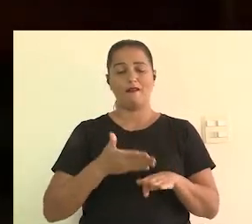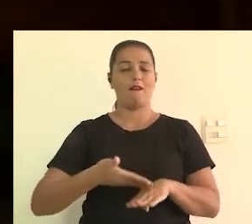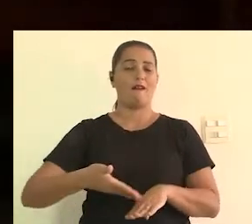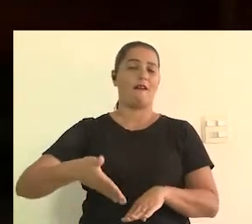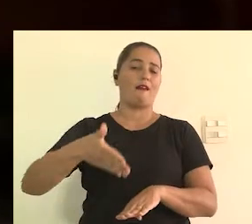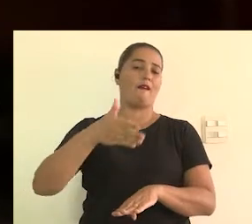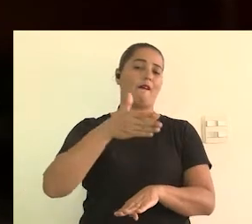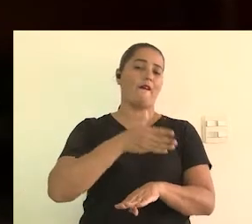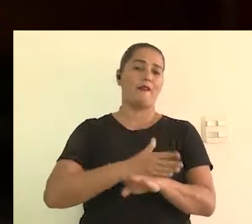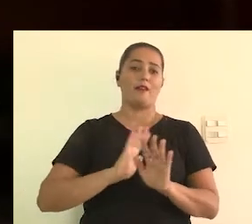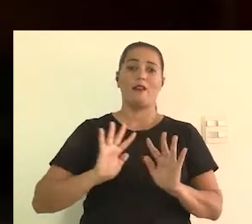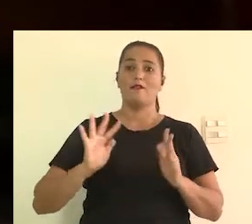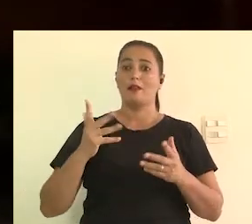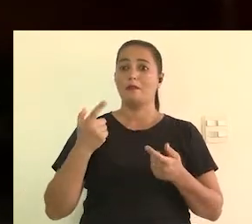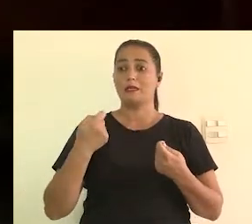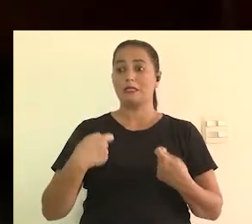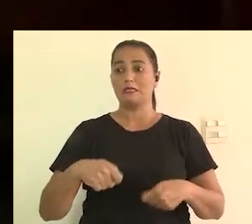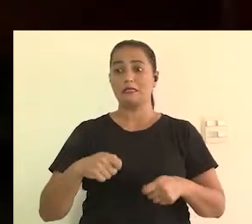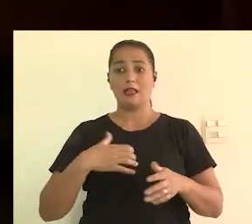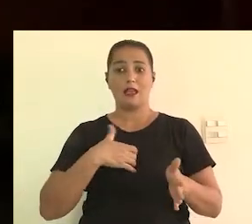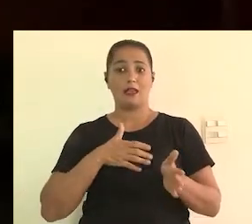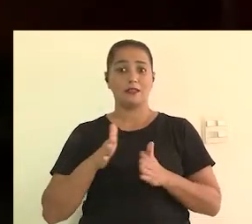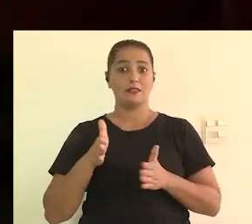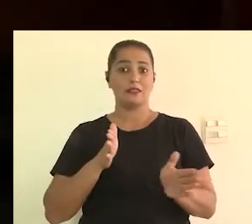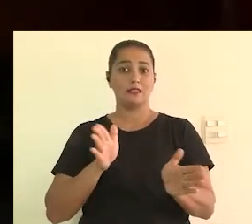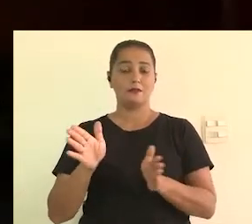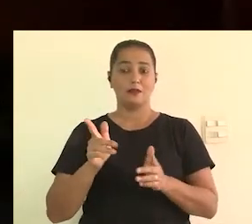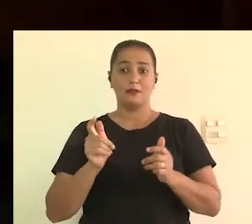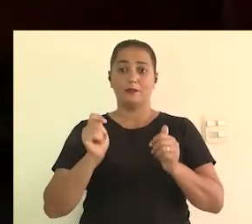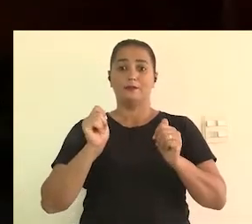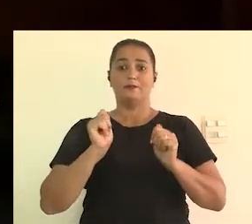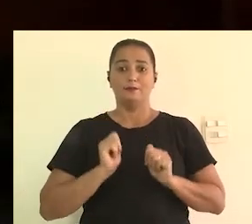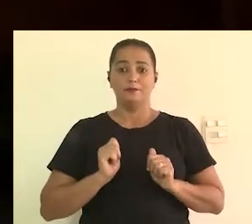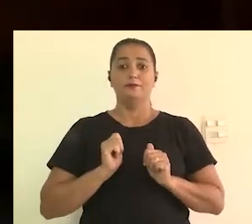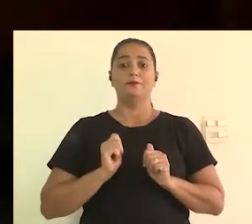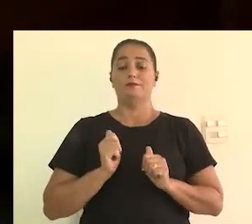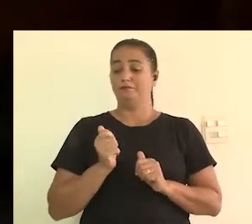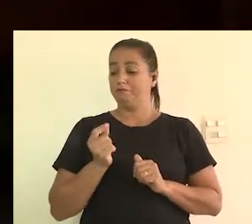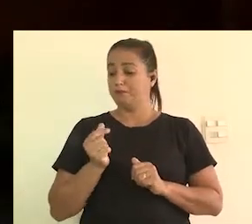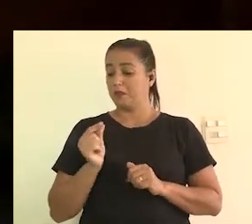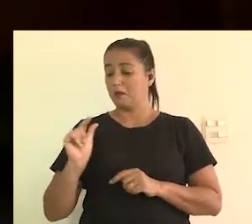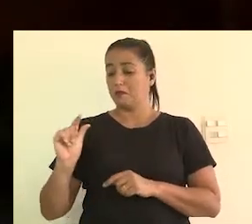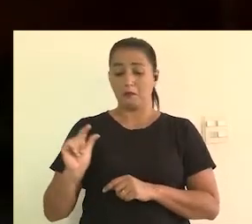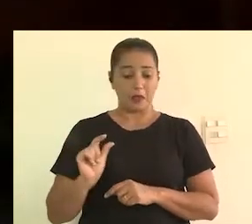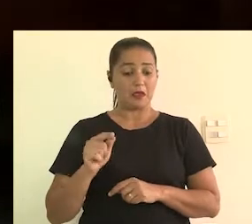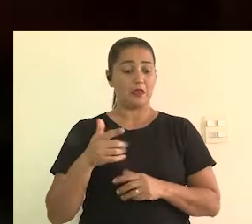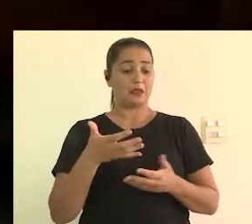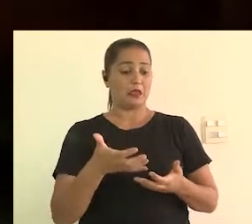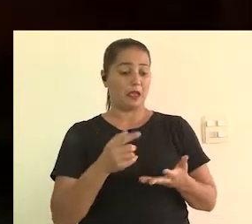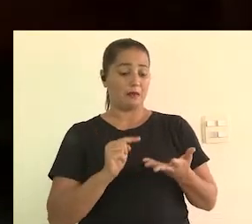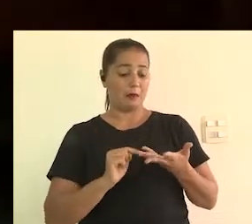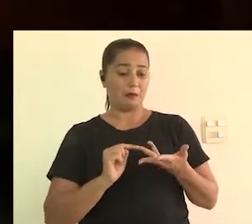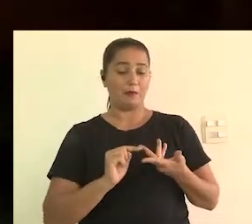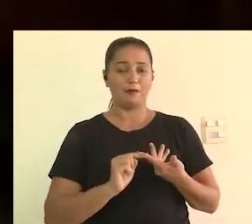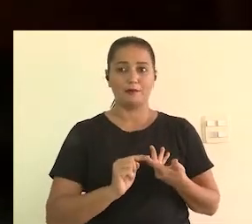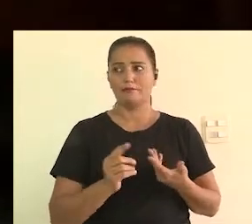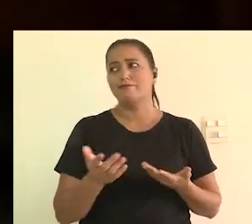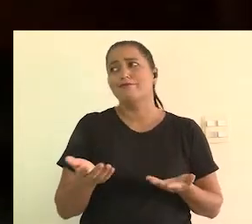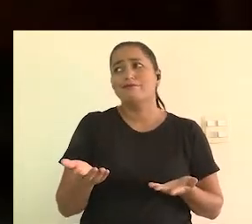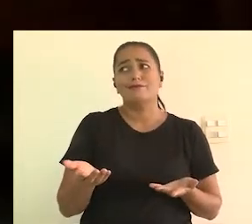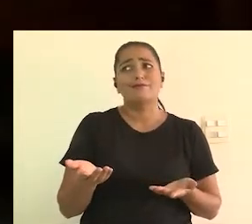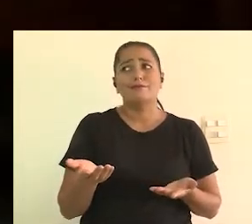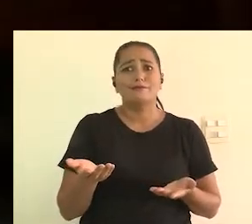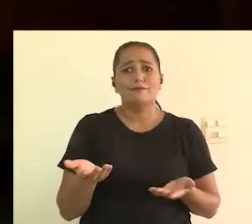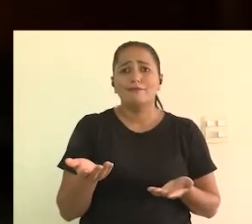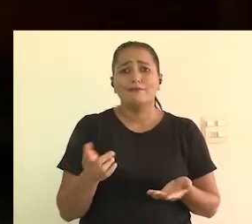esse é o primeiro entrave. Quando o produtor chega às vésperas de um evento dizendo que precisa de acessibilidade, que tem tanto e